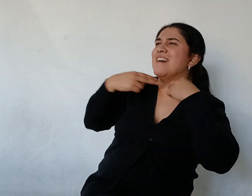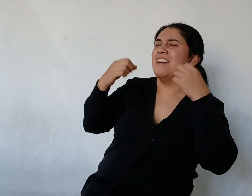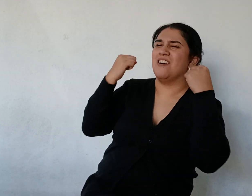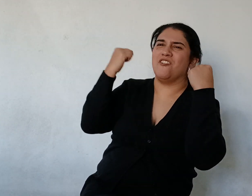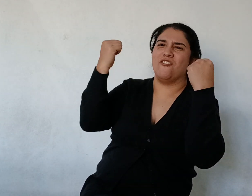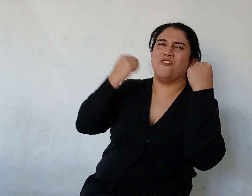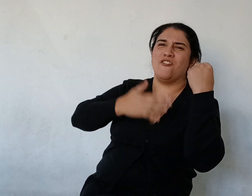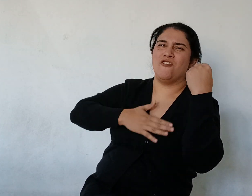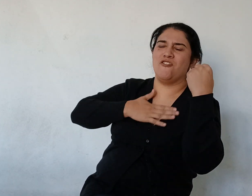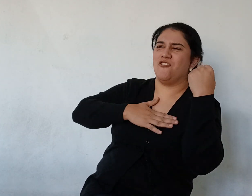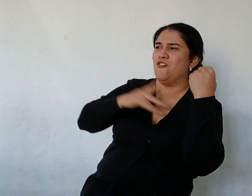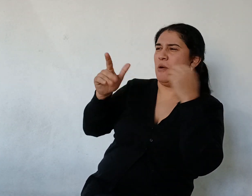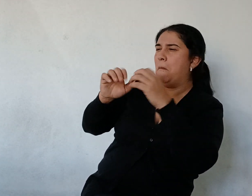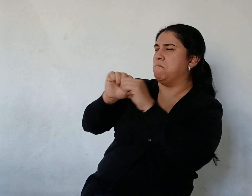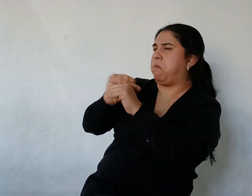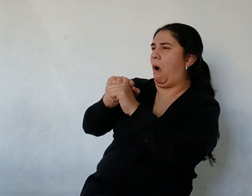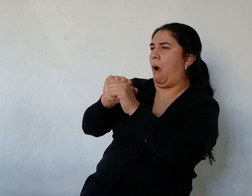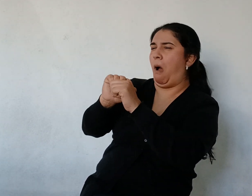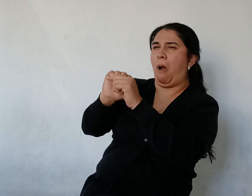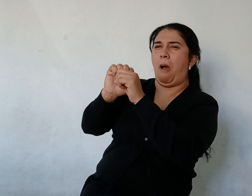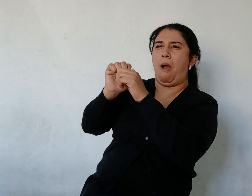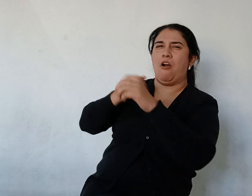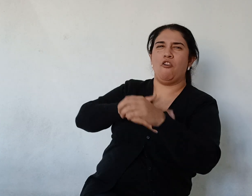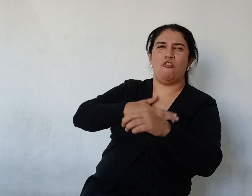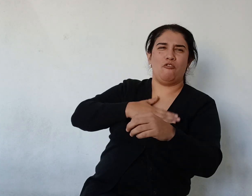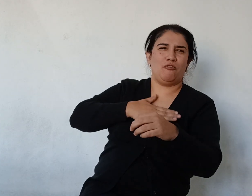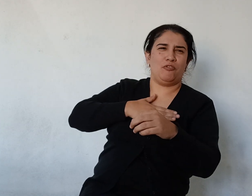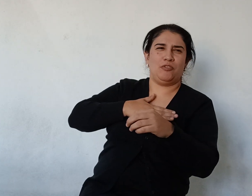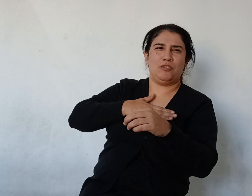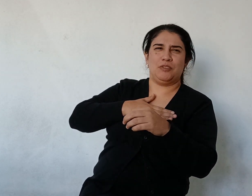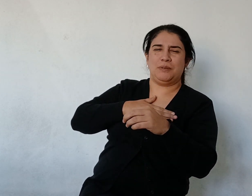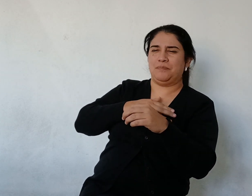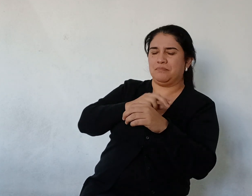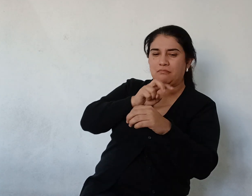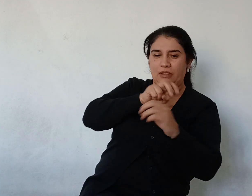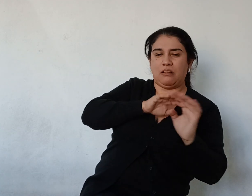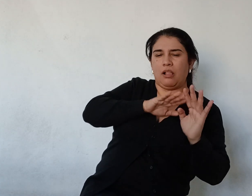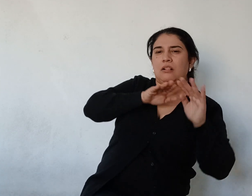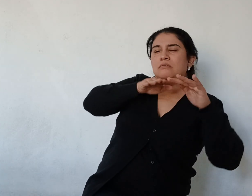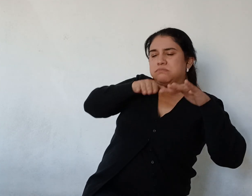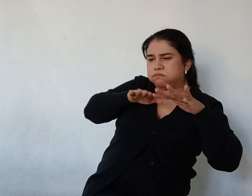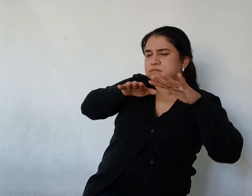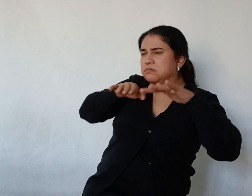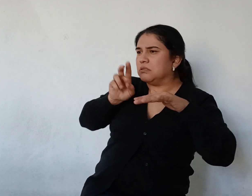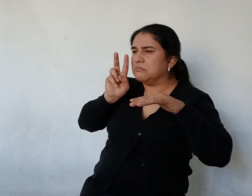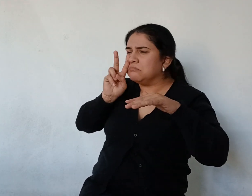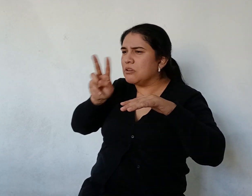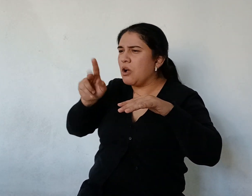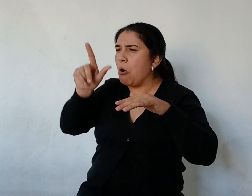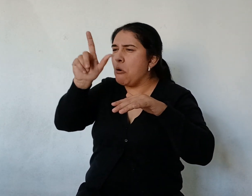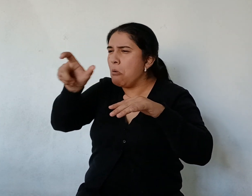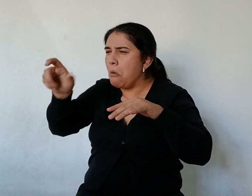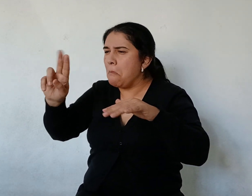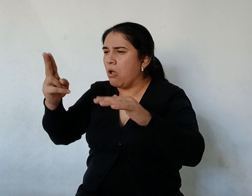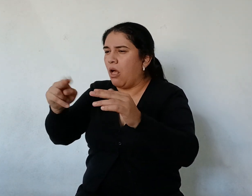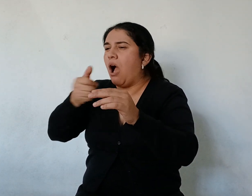por la granada A los hombres muertos Seridos Y algunos vivos Que la corriente Del río Arrastraba Se treparon